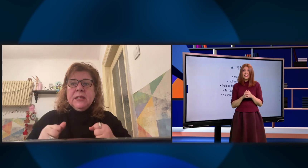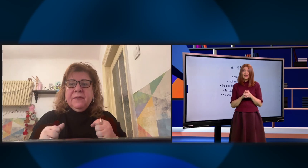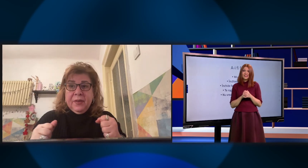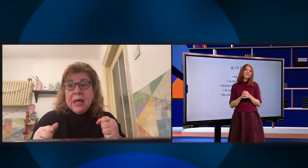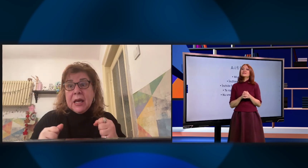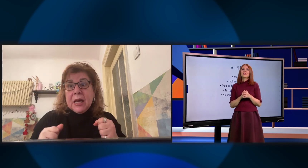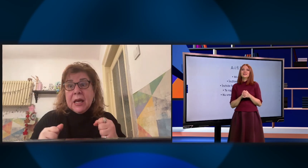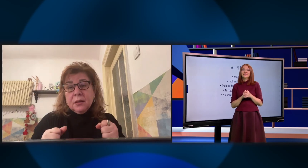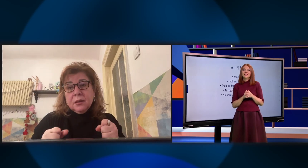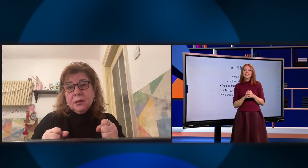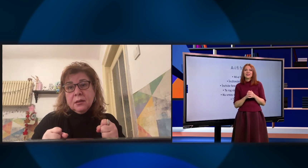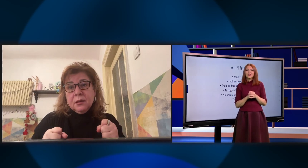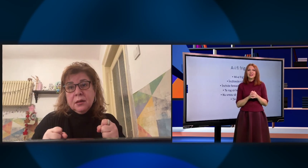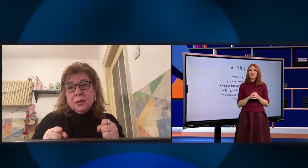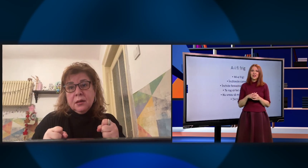Ție, ți-e frig?